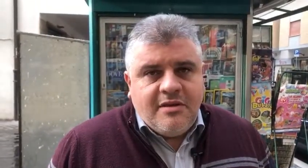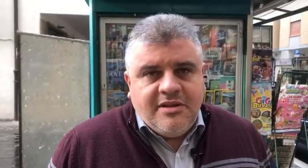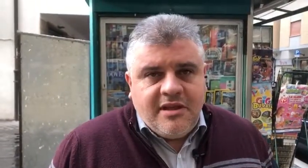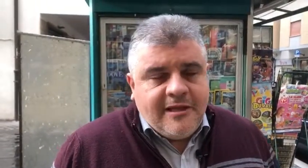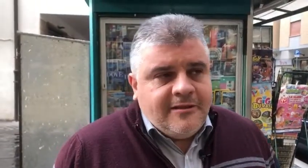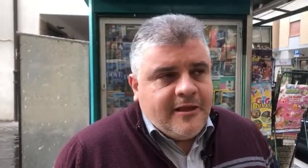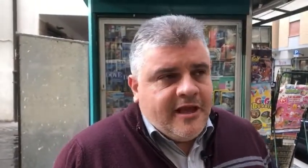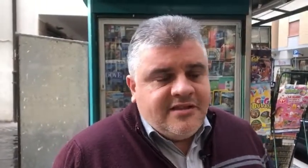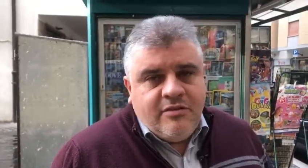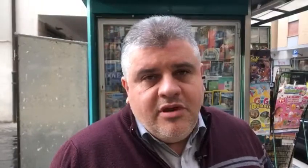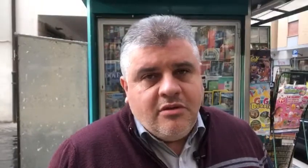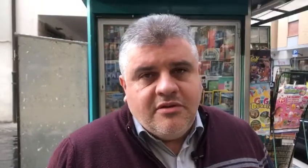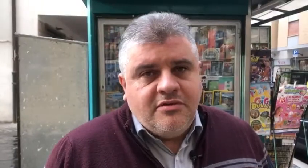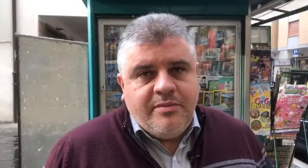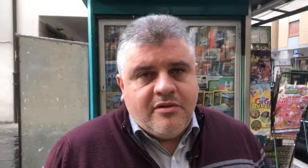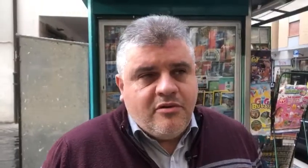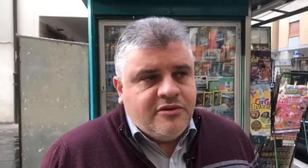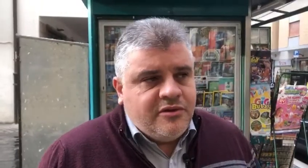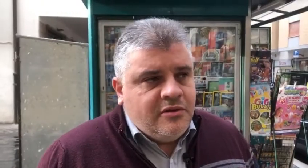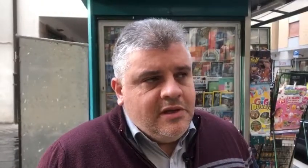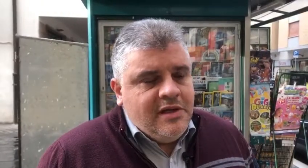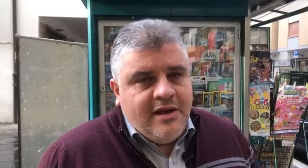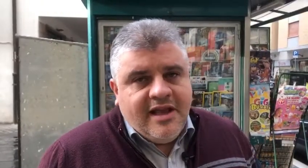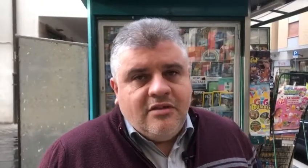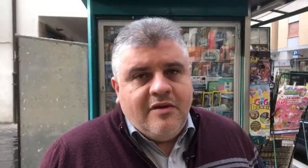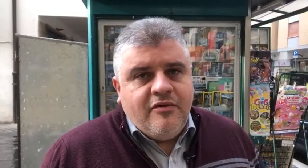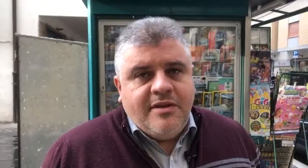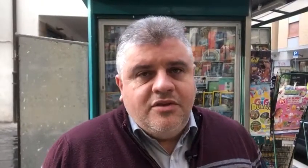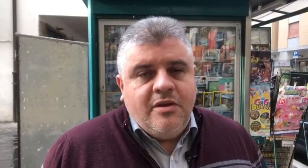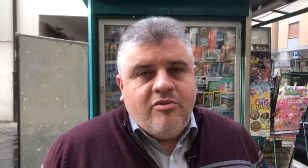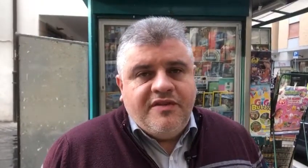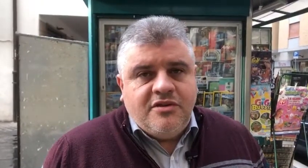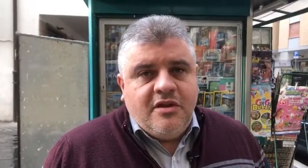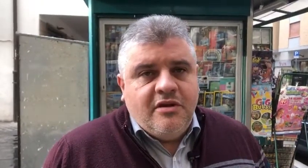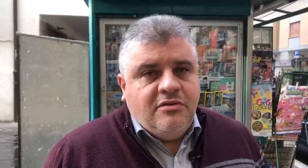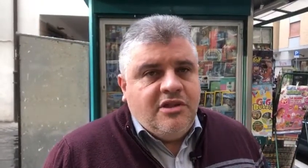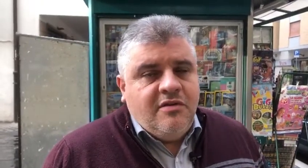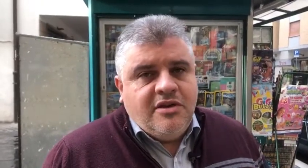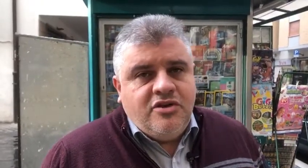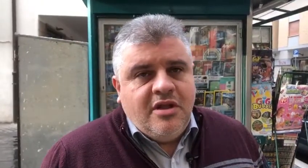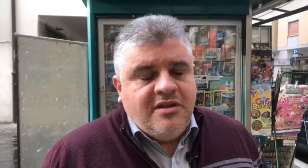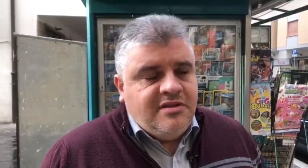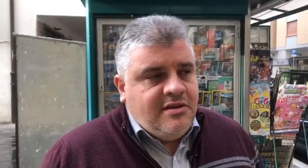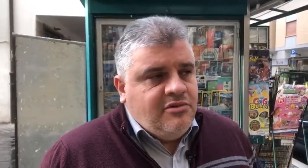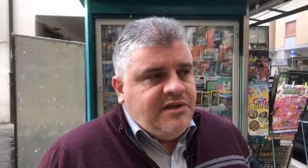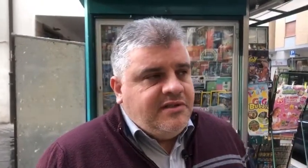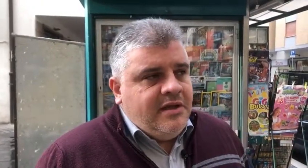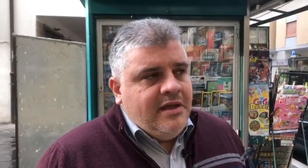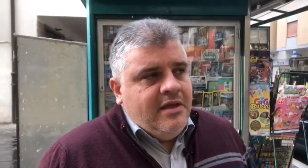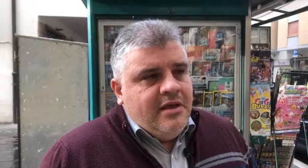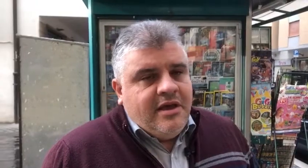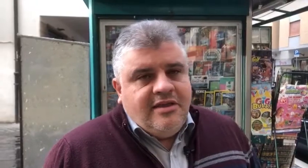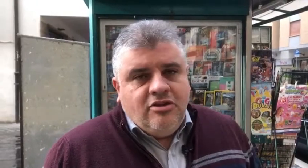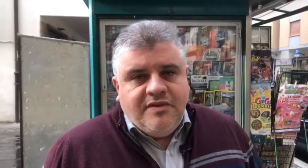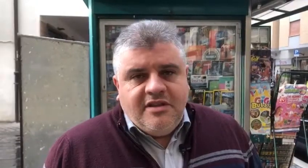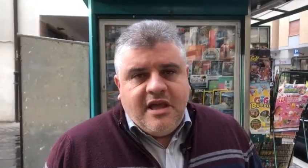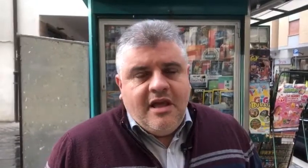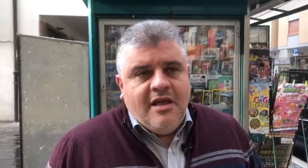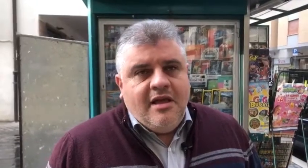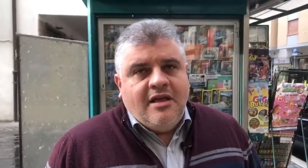emittente, che ha seguito questo percorso legato alla formazione professionale continua dei giornalisti del Molise, che ha dato vita a